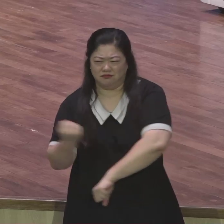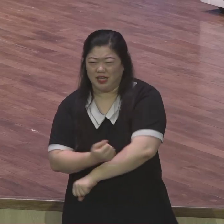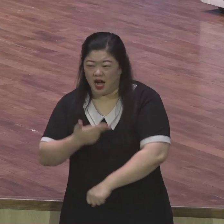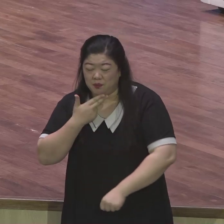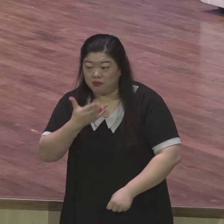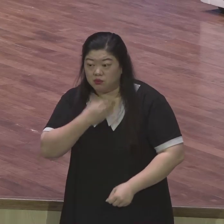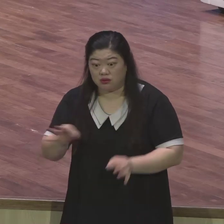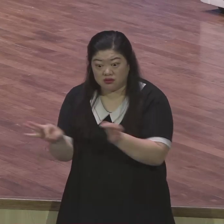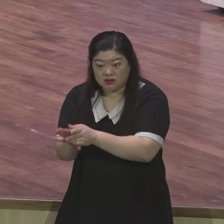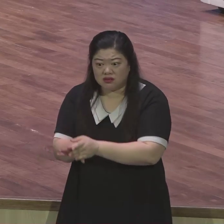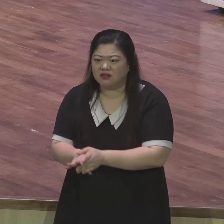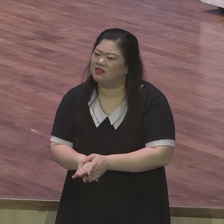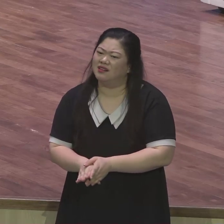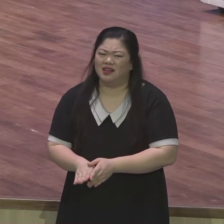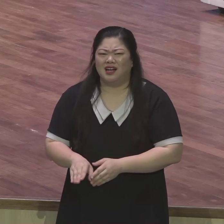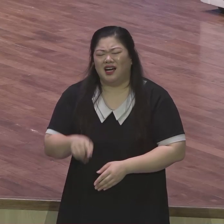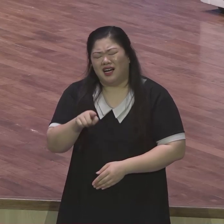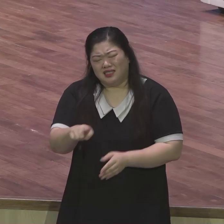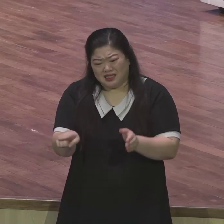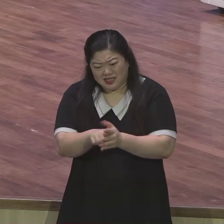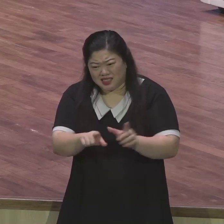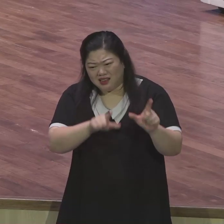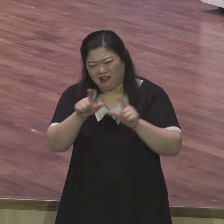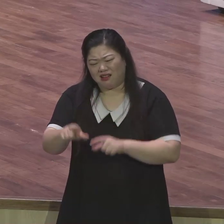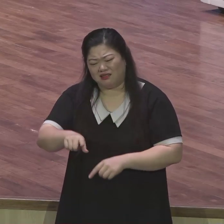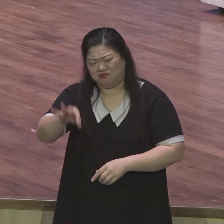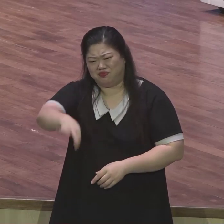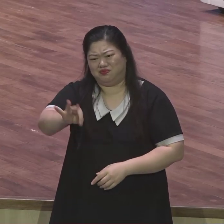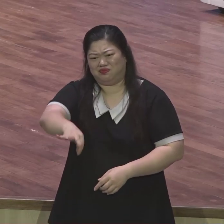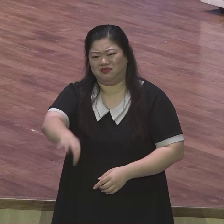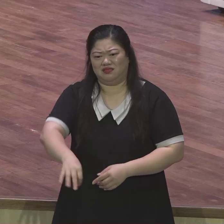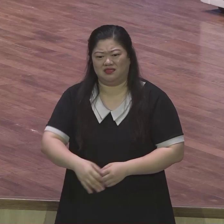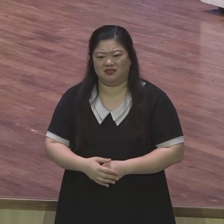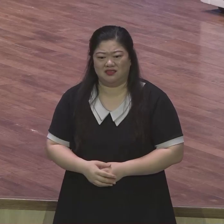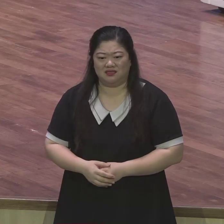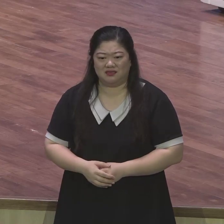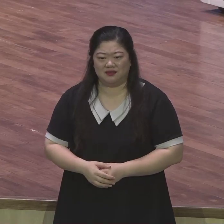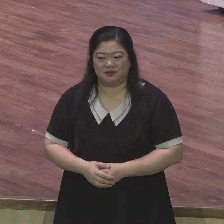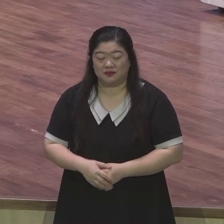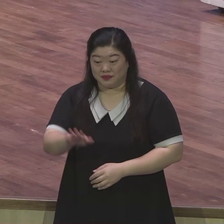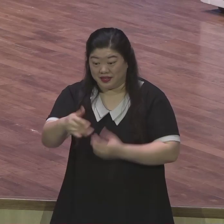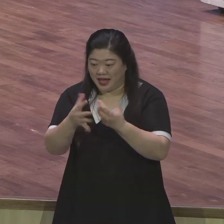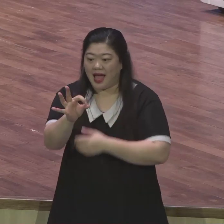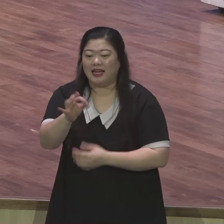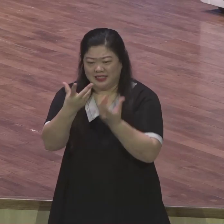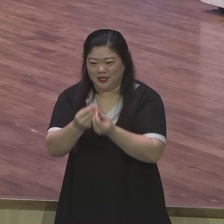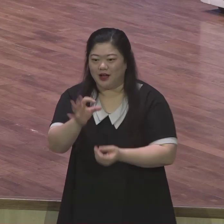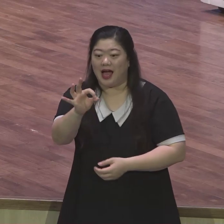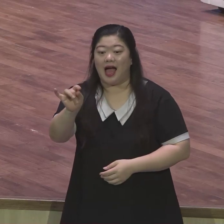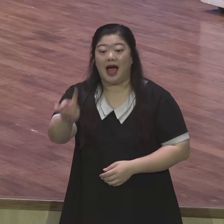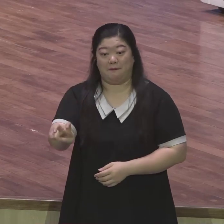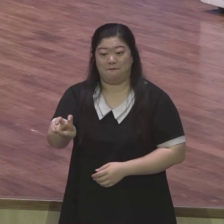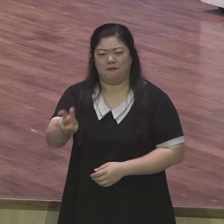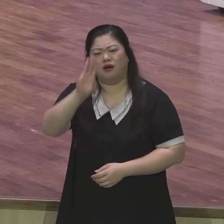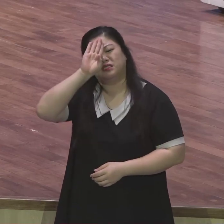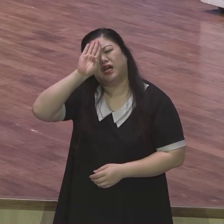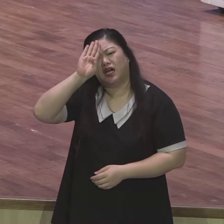뭐 좋은 겁니다 노력해야지 노력해야 됩니다 암 환자가 병원에 갔습니다 병원이 너무 깨끗하고 친절해요